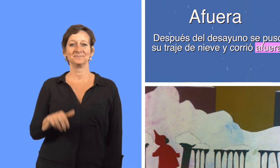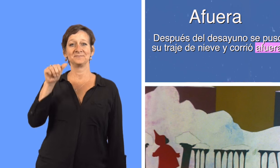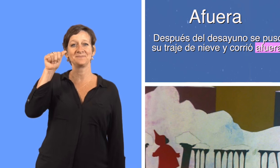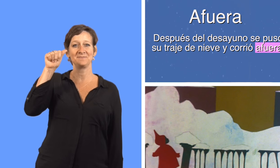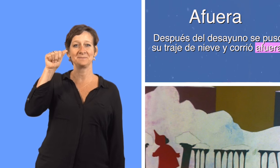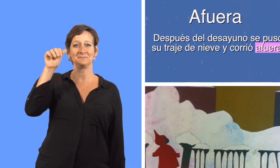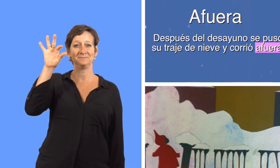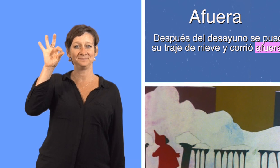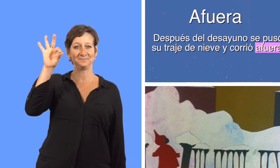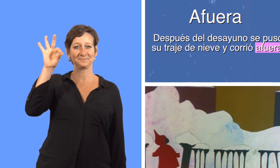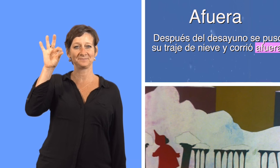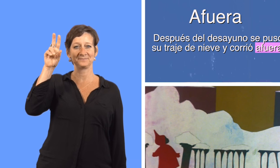afuera